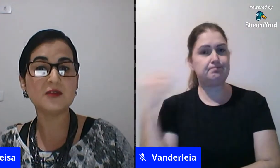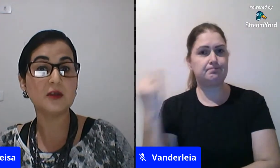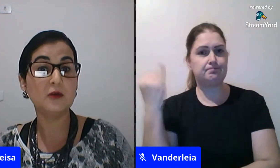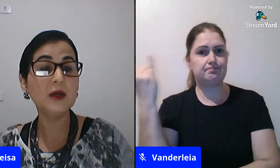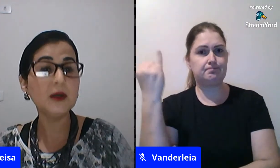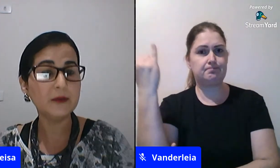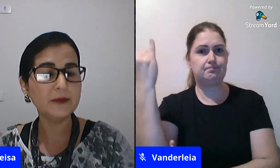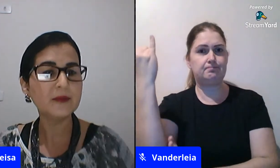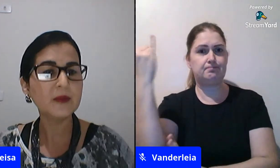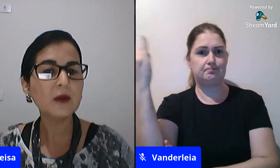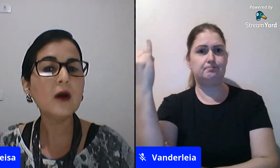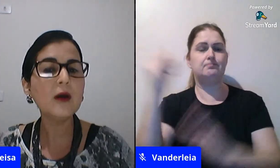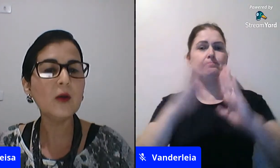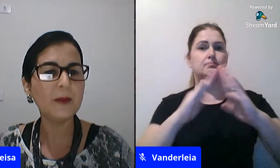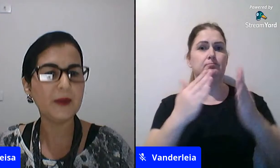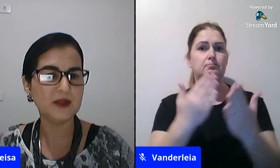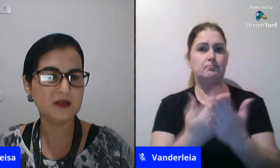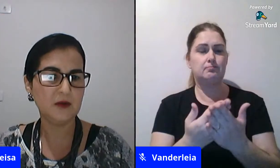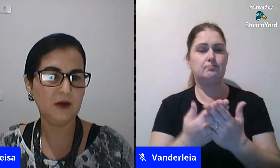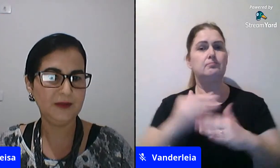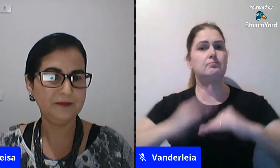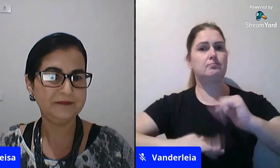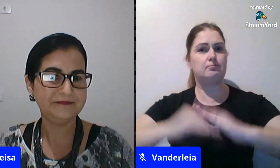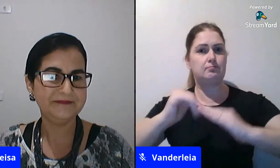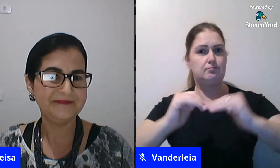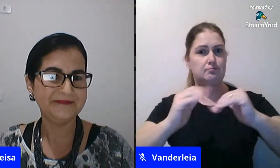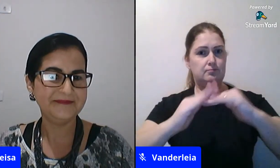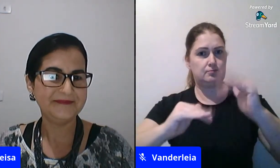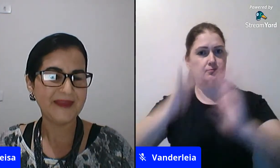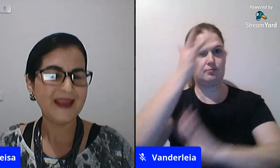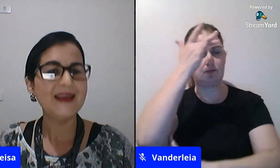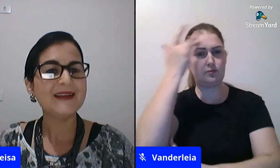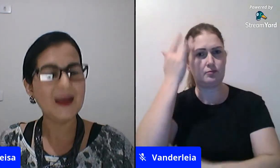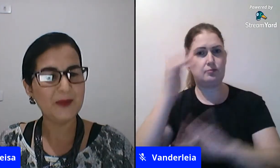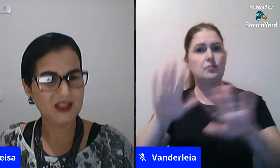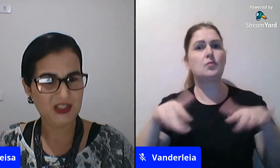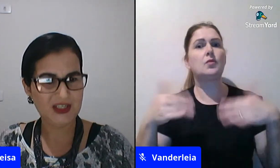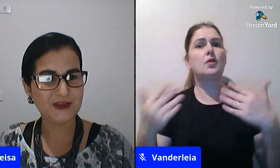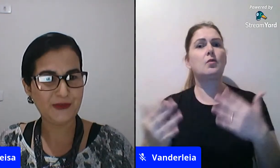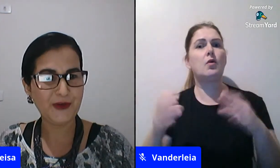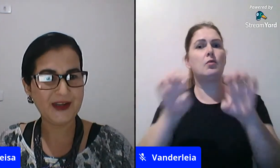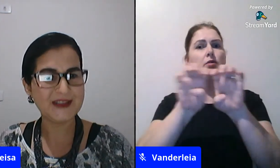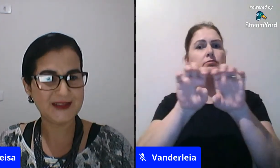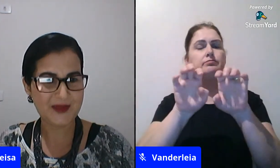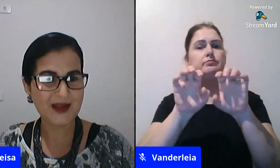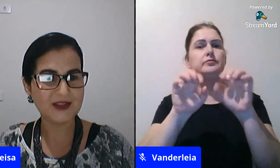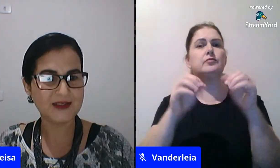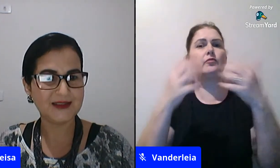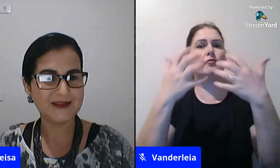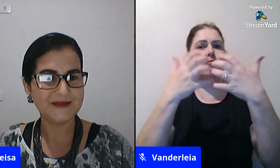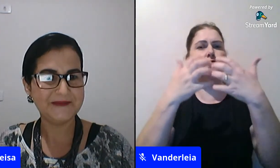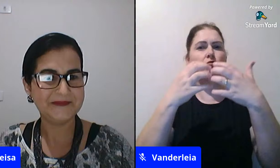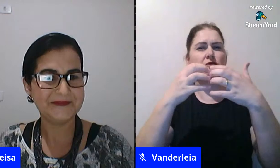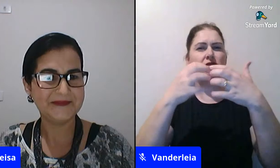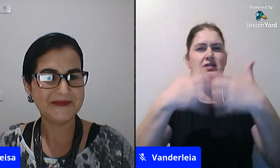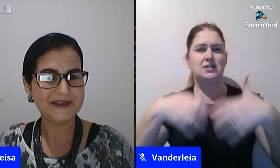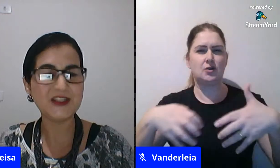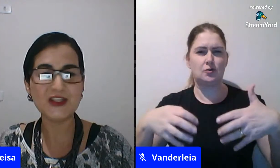formação do ser humano, qual é o papel da escola? Dá para deixar de fora essas temáticas?